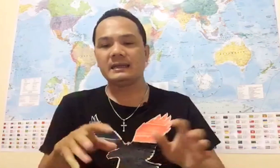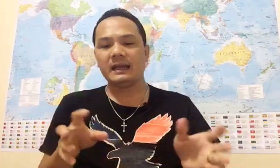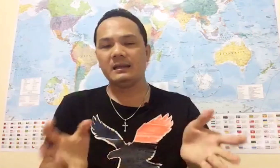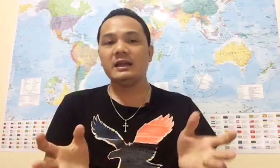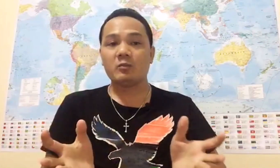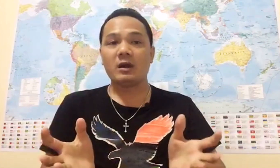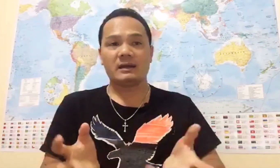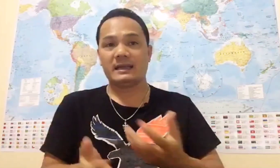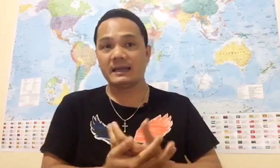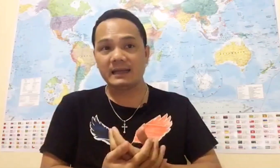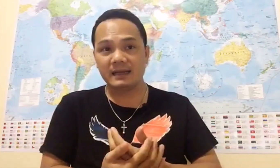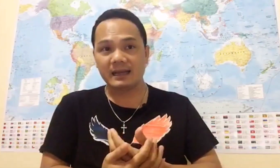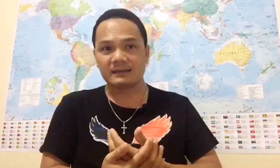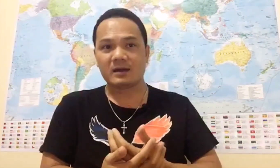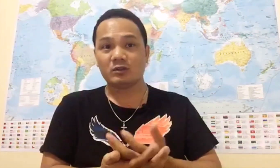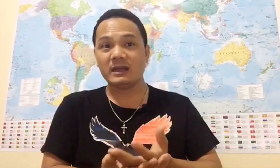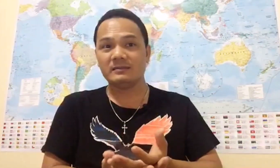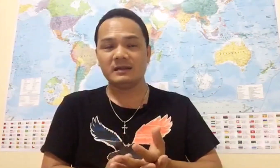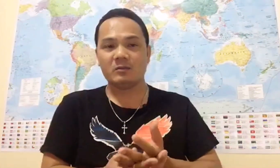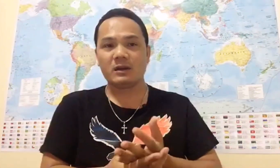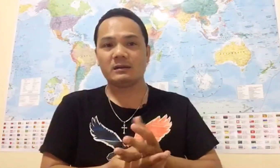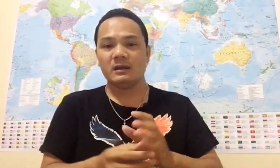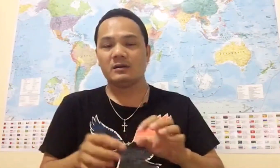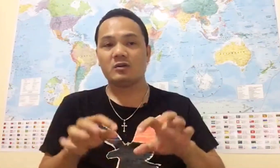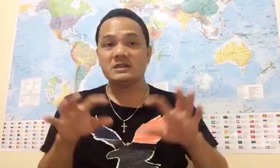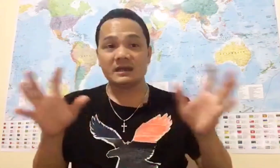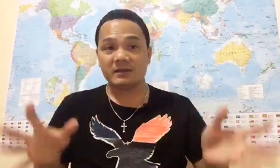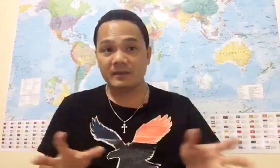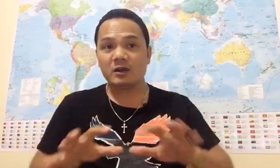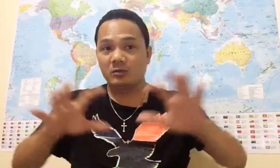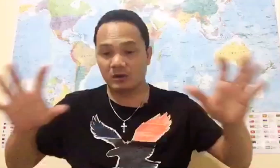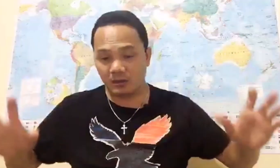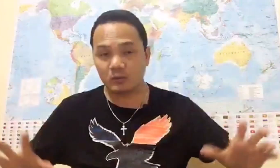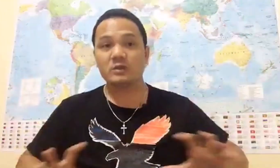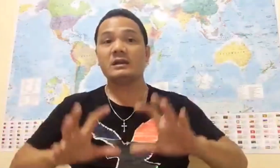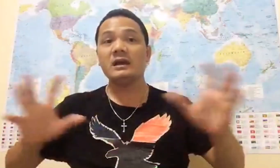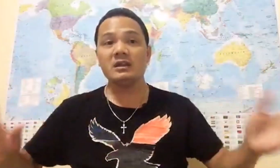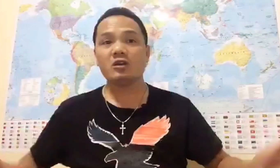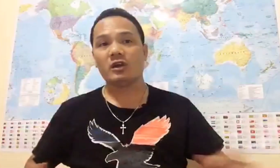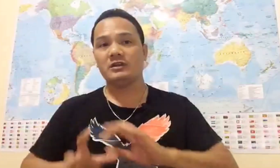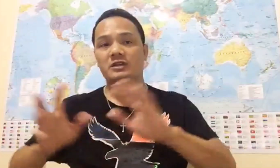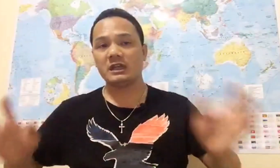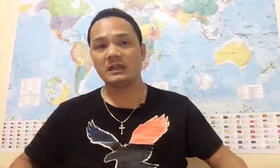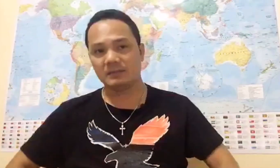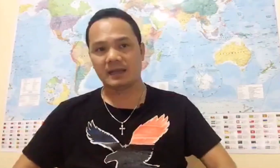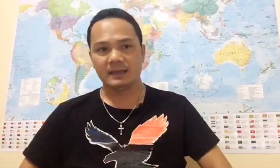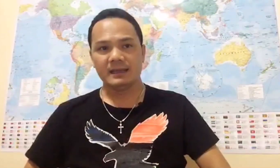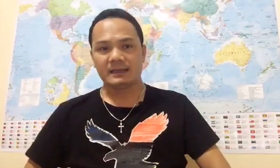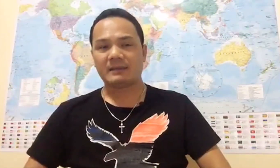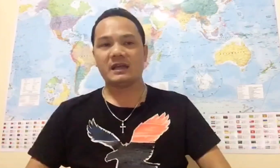thấy Liên Hiệp Quốc là dễ thấy nhất ha Đầu tiên Liên Hiệp Quốc Nó còn trên cả WHO Nó là một tổ chức lớn nhất của loài người cho đến thời điểm này Tạm thời